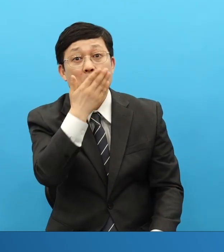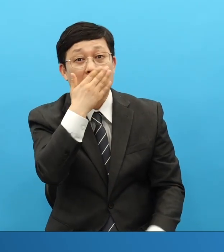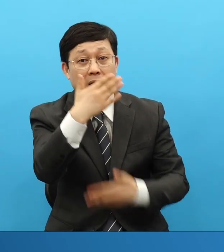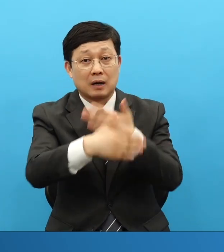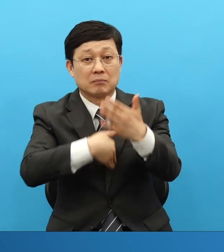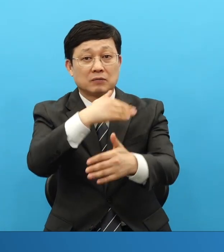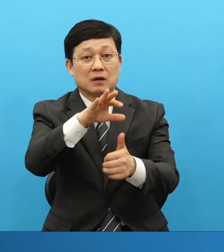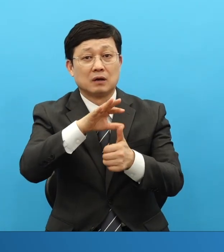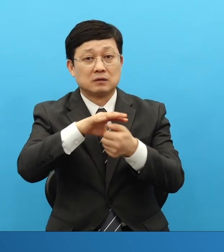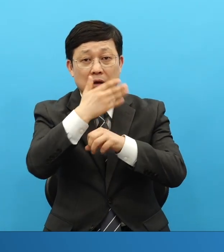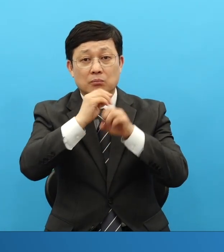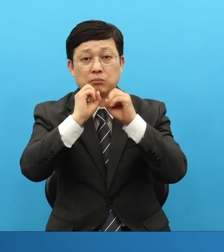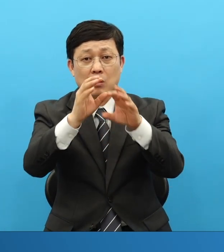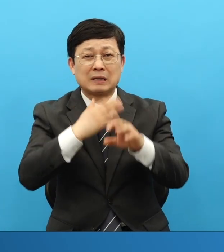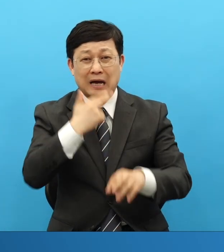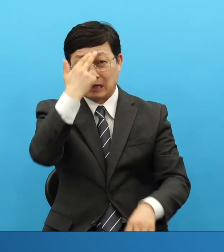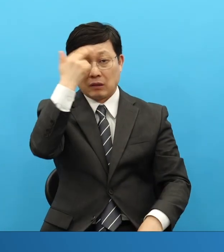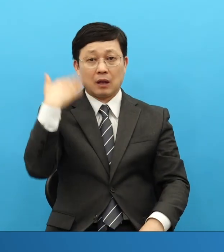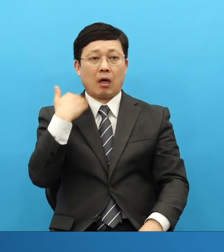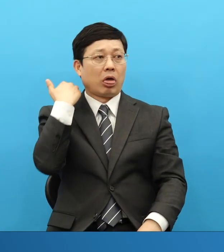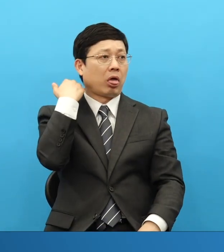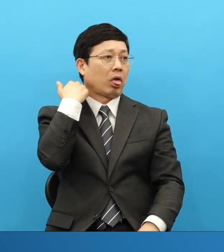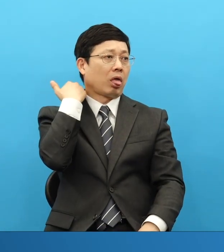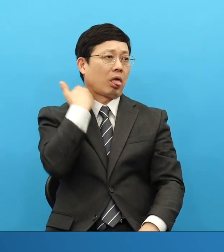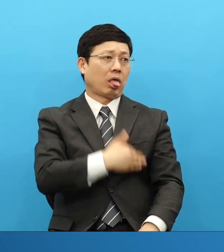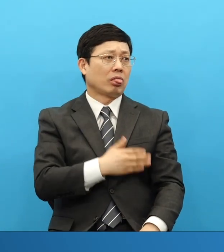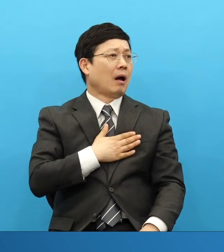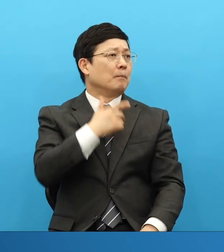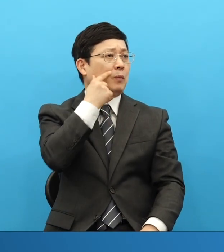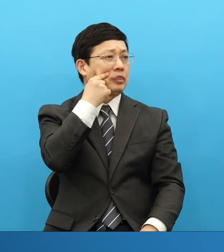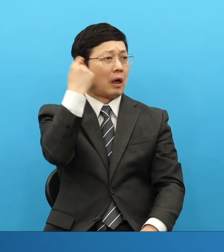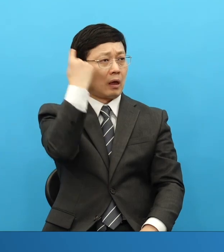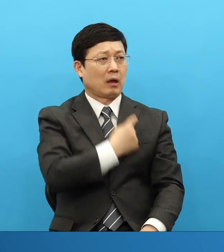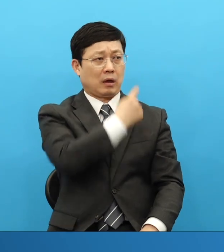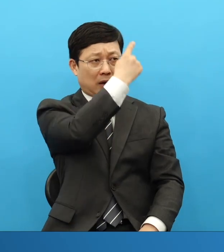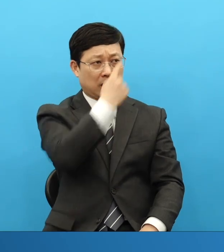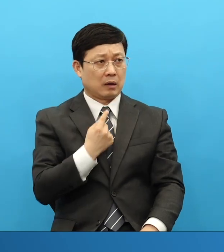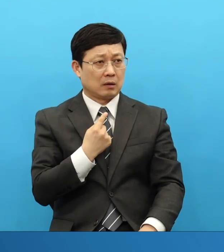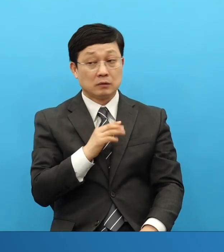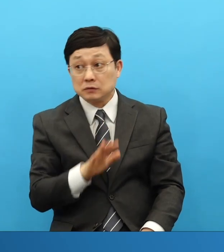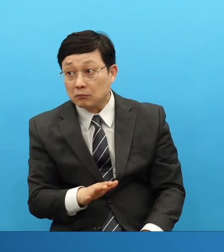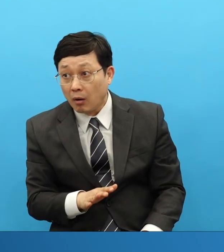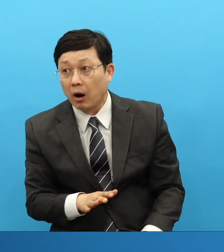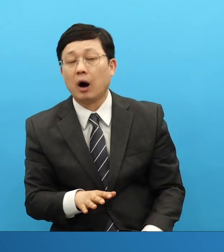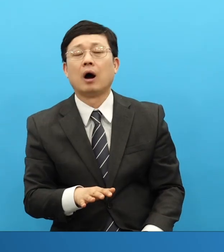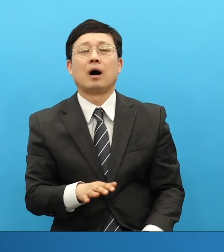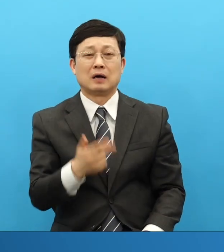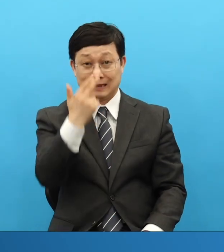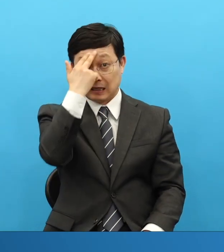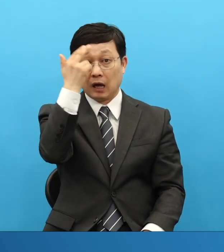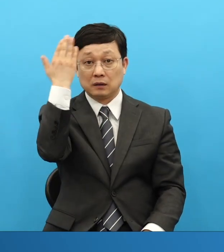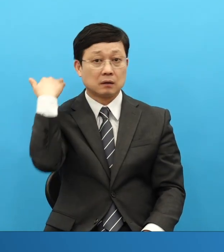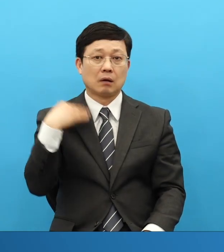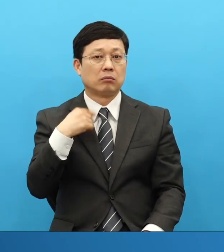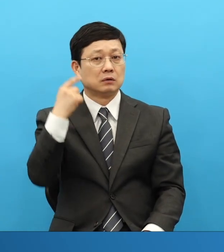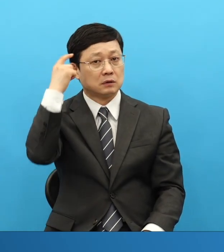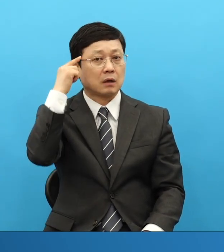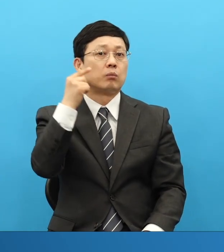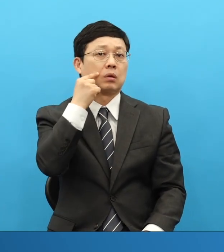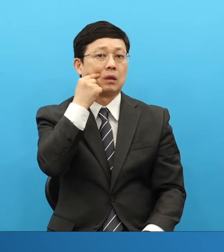저도 옛날에 못 했으니까요. 나는 당연히 전환되었지. 실감 못 했을 겁니다. 그래서 제가 조금